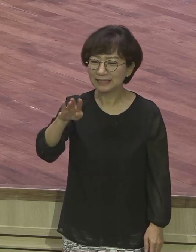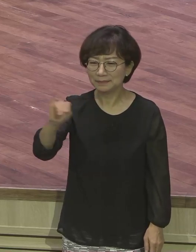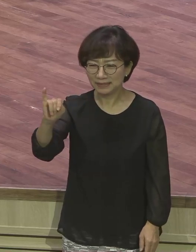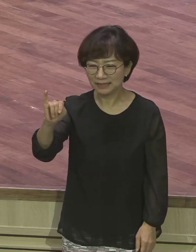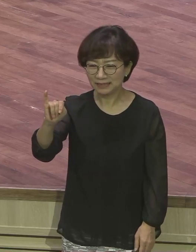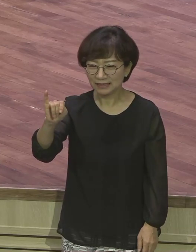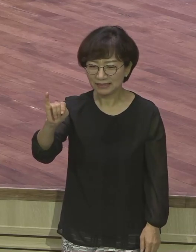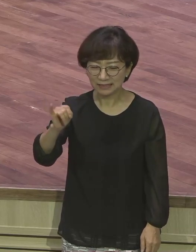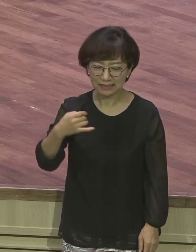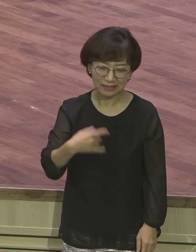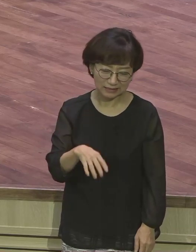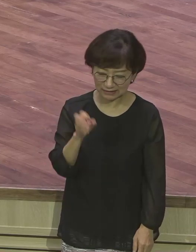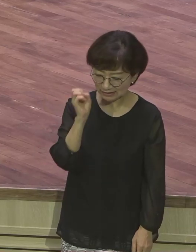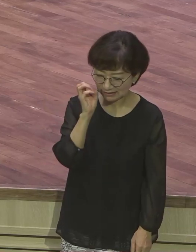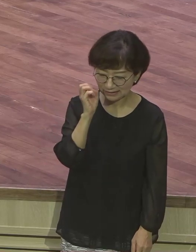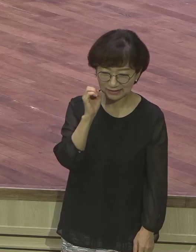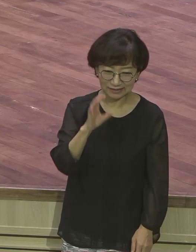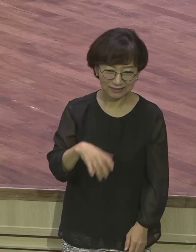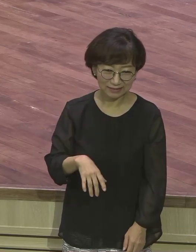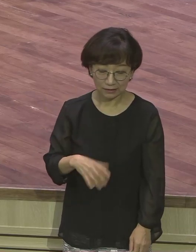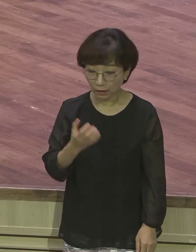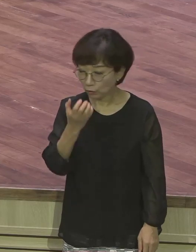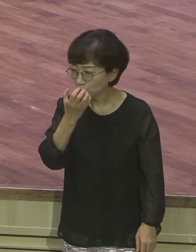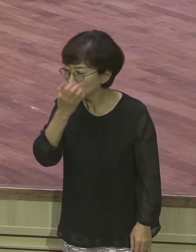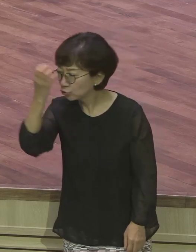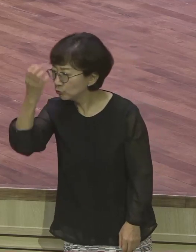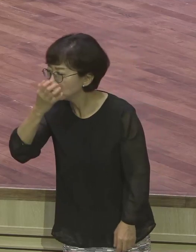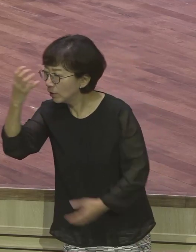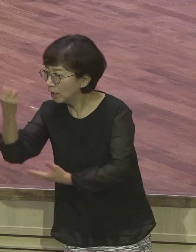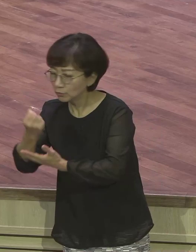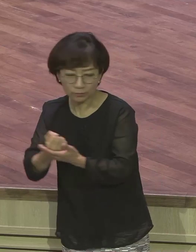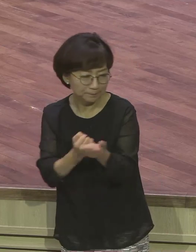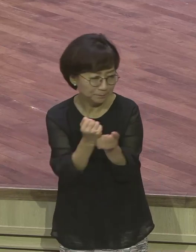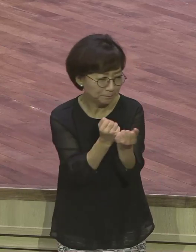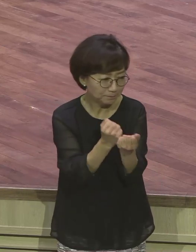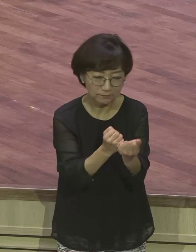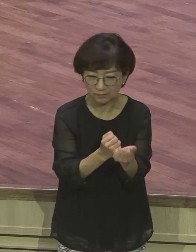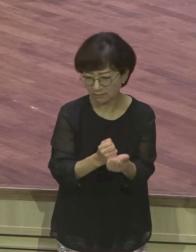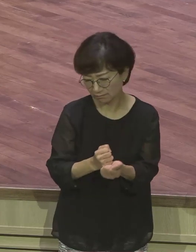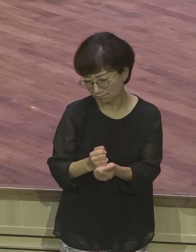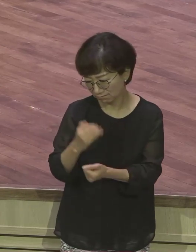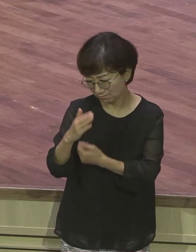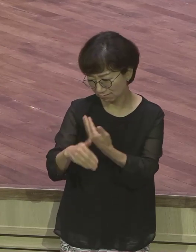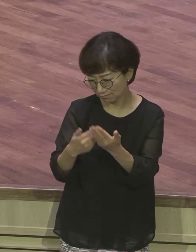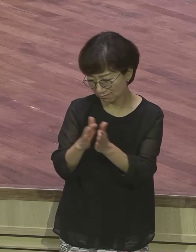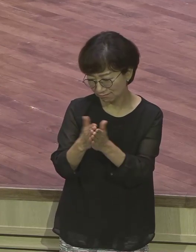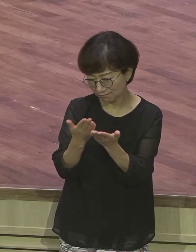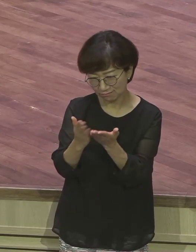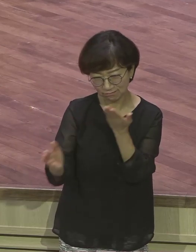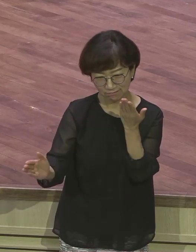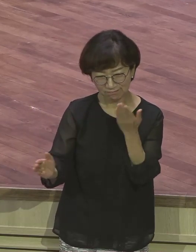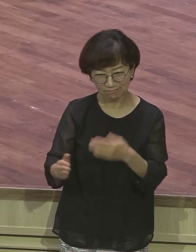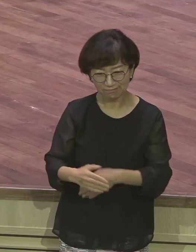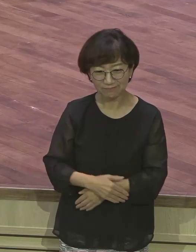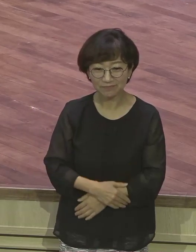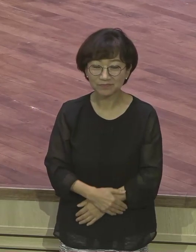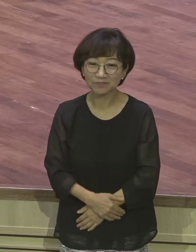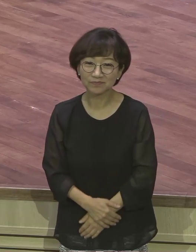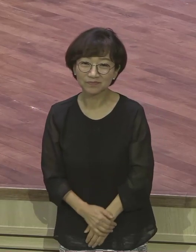꿈 꿈 가지고 말하면 그건 신비주의 그건 비성경기 신비주의의 명점이 뭔지 아십니까 신비주의의 전부 다